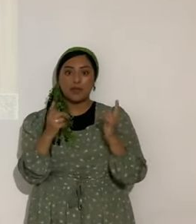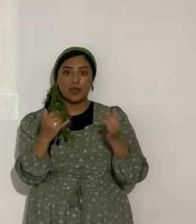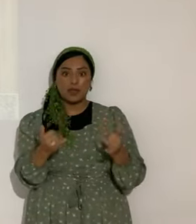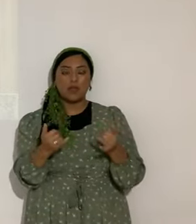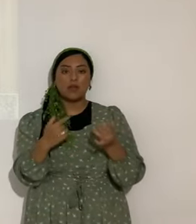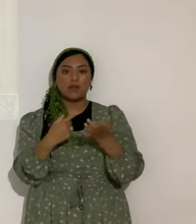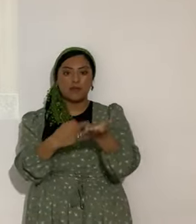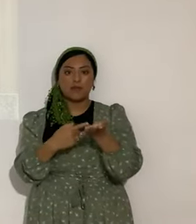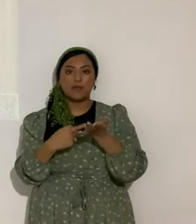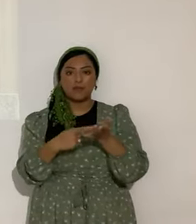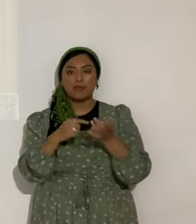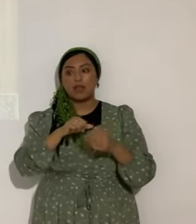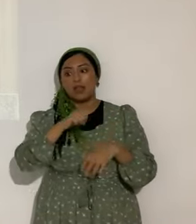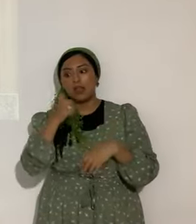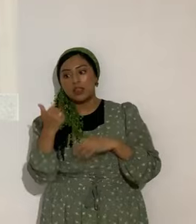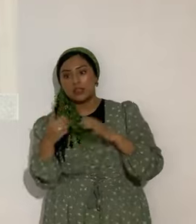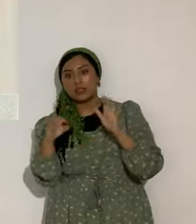contar otro ejemplo que también vi.